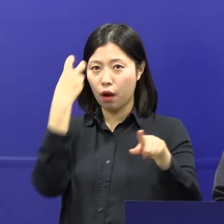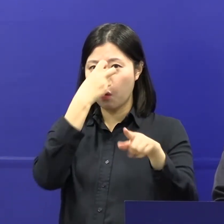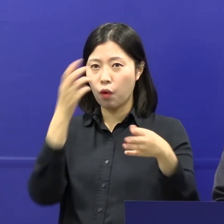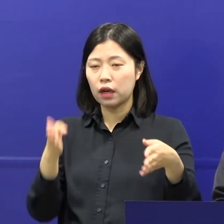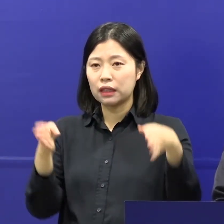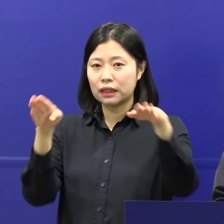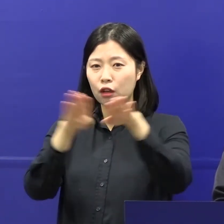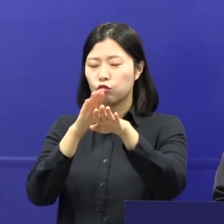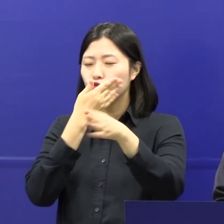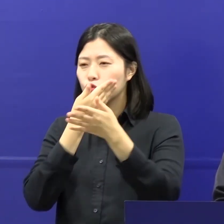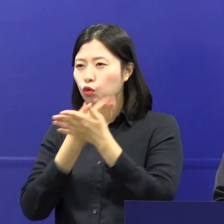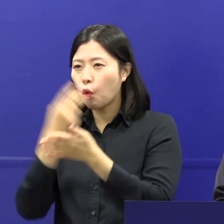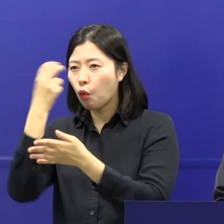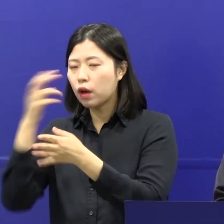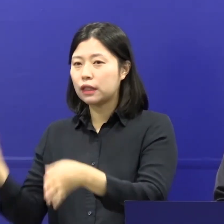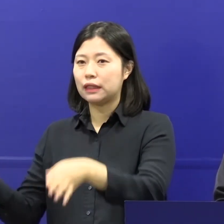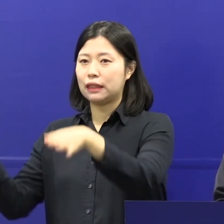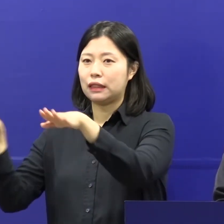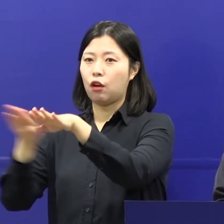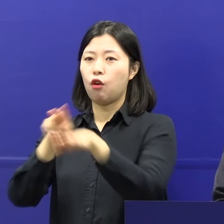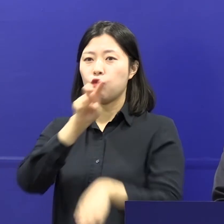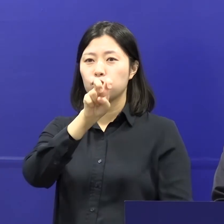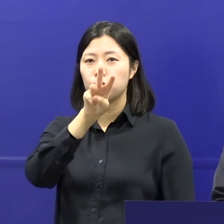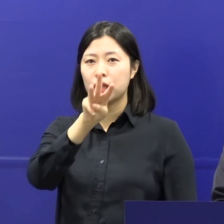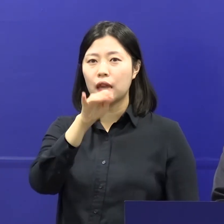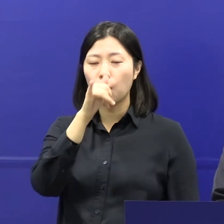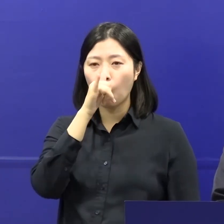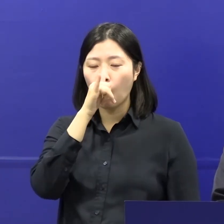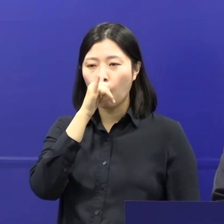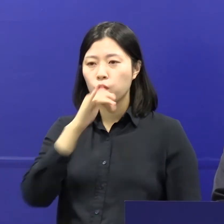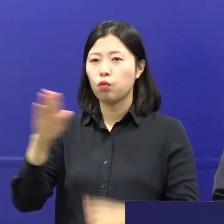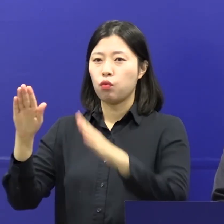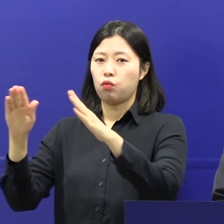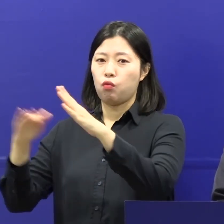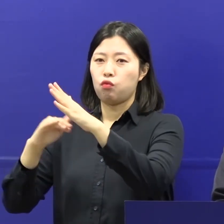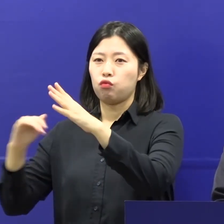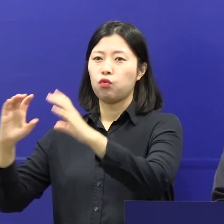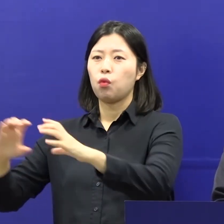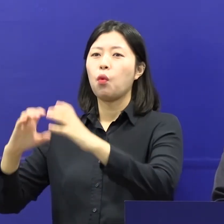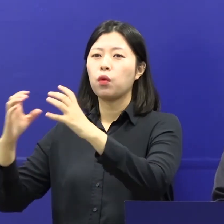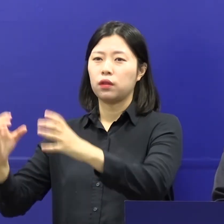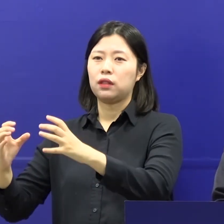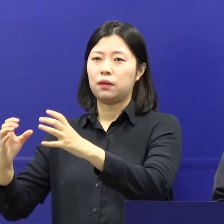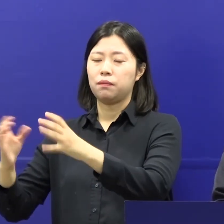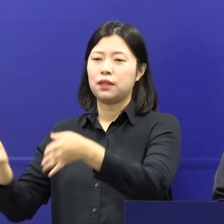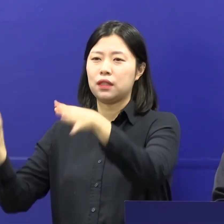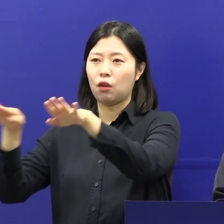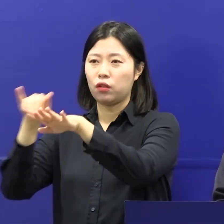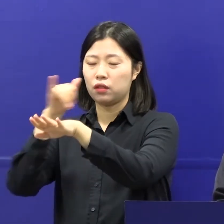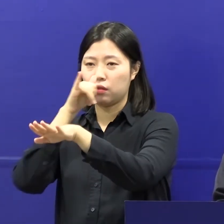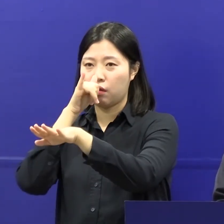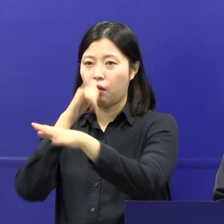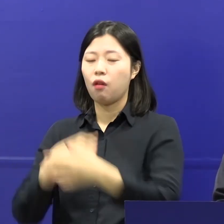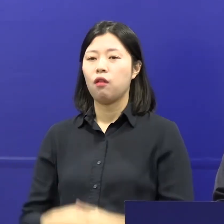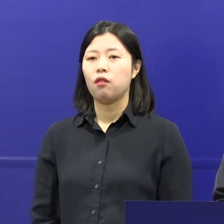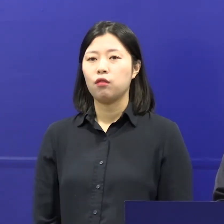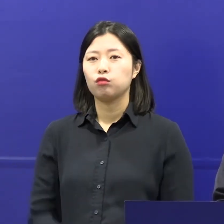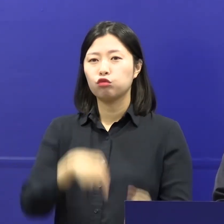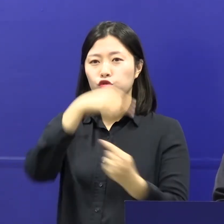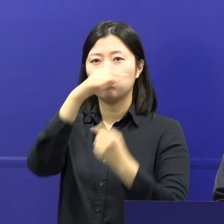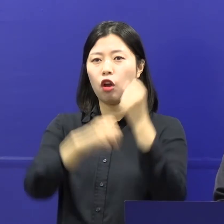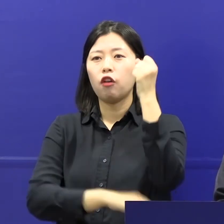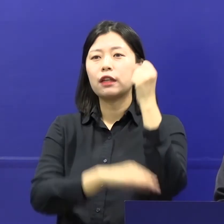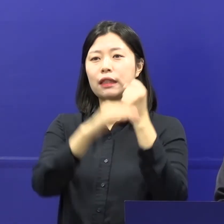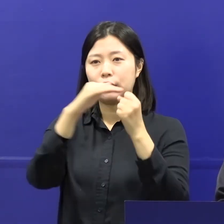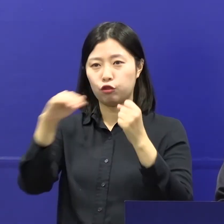23개 외에 국공립시설, 사회복지시설 등도 시설별 특성을 고려해서 운영기준을